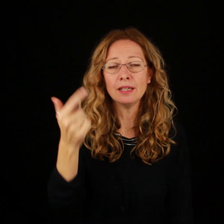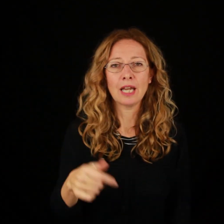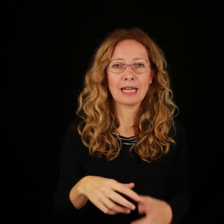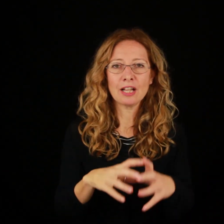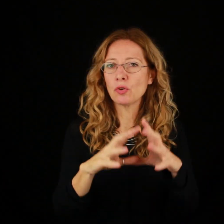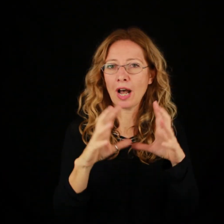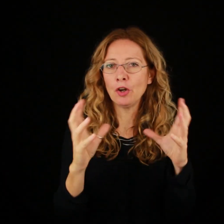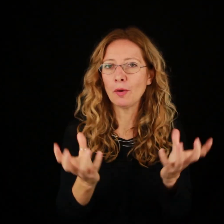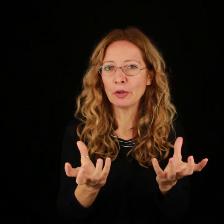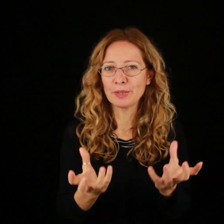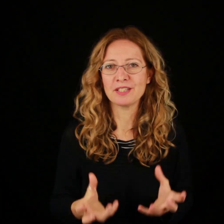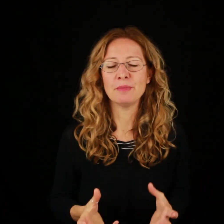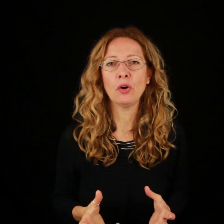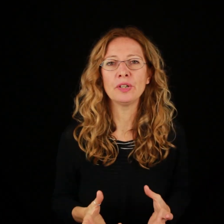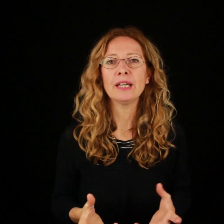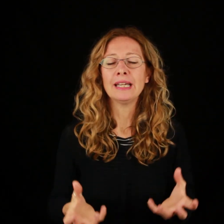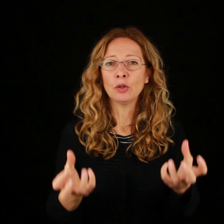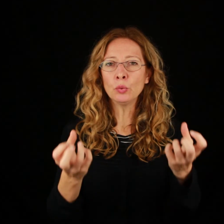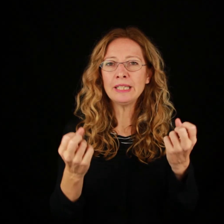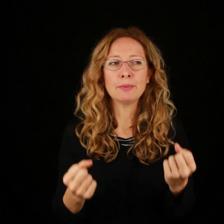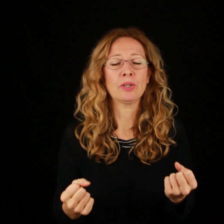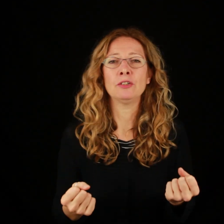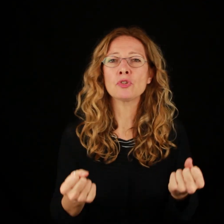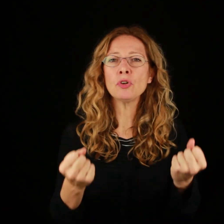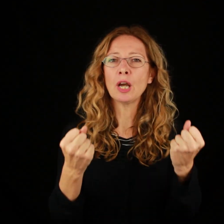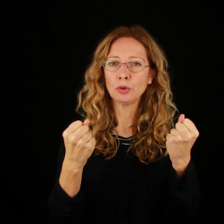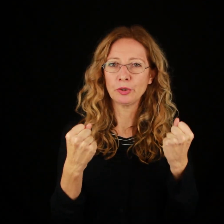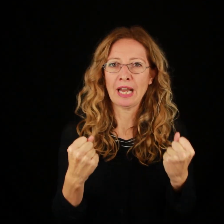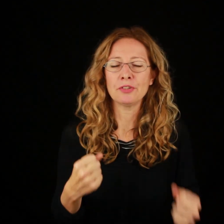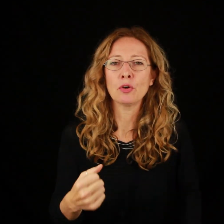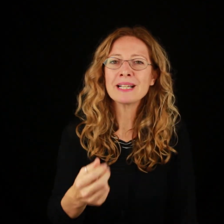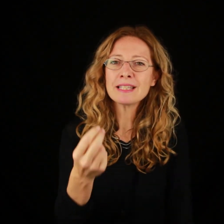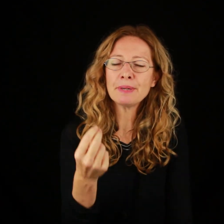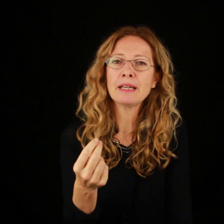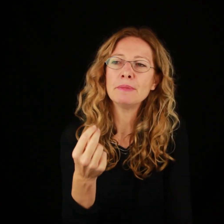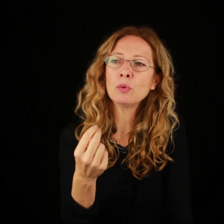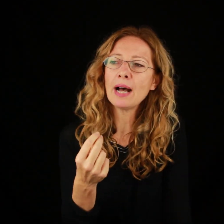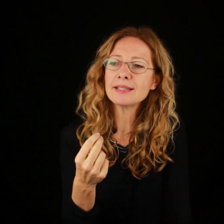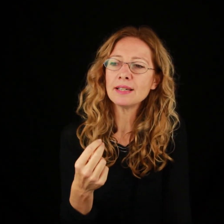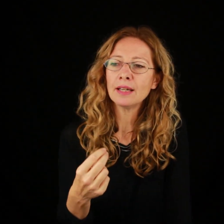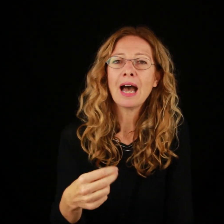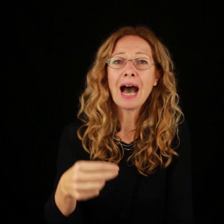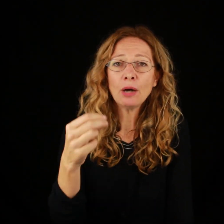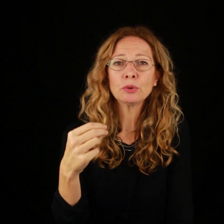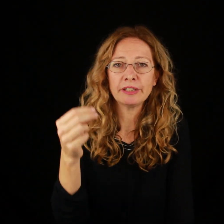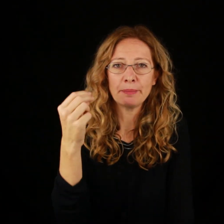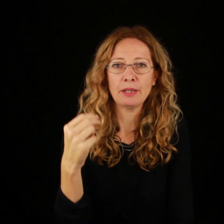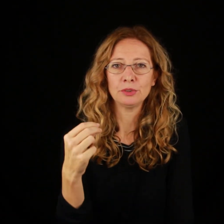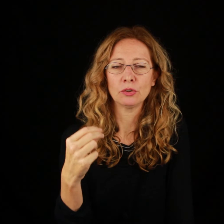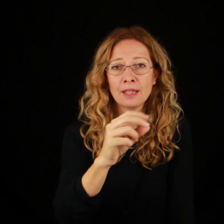caso anomalo per Simenon, un libro che non solo è autobiografico ma sembrerebbe quasi autoterapeutico e